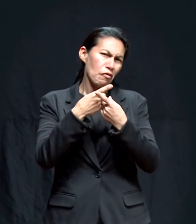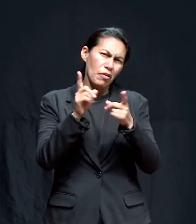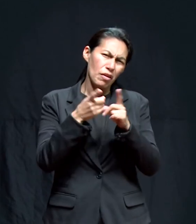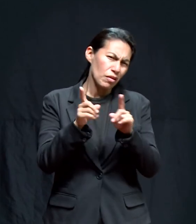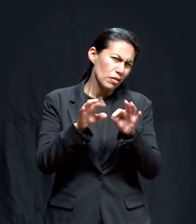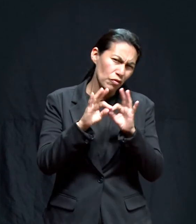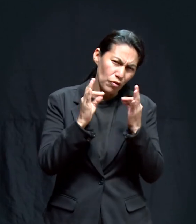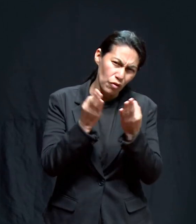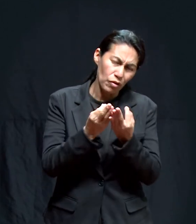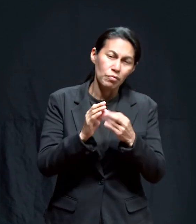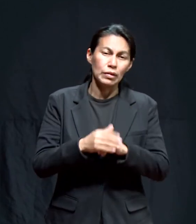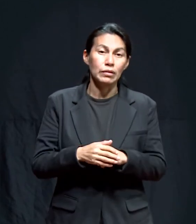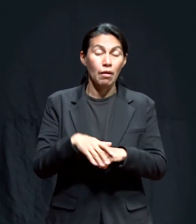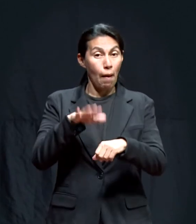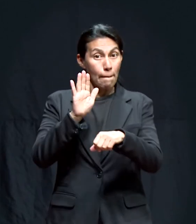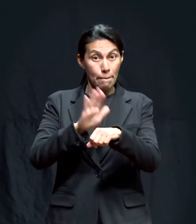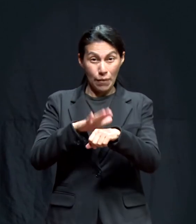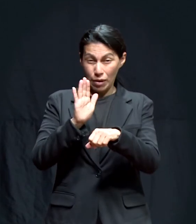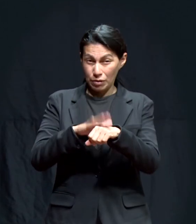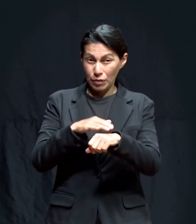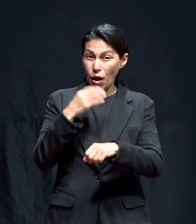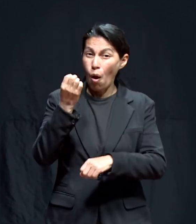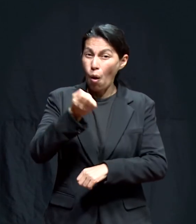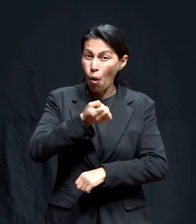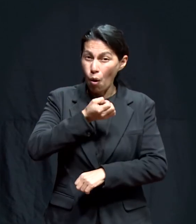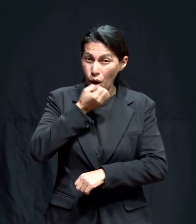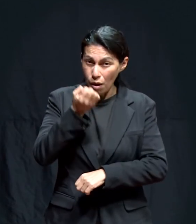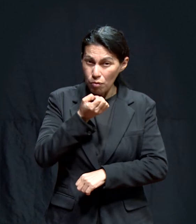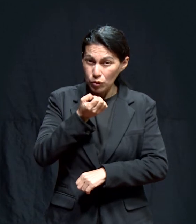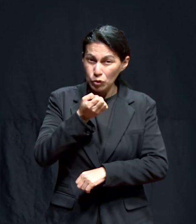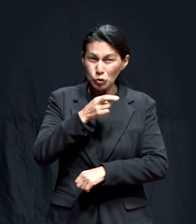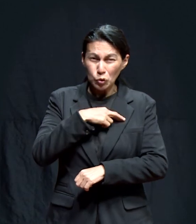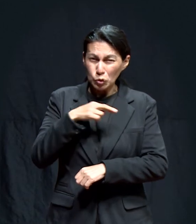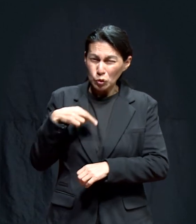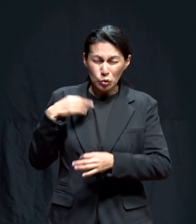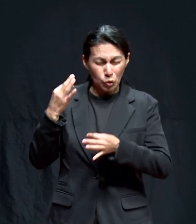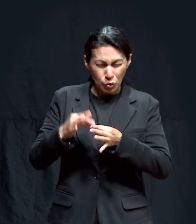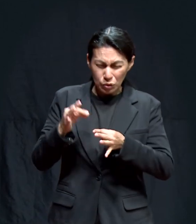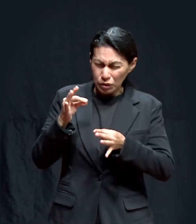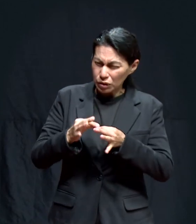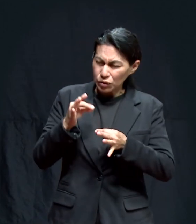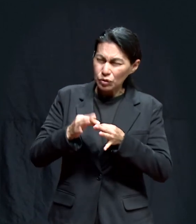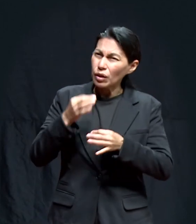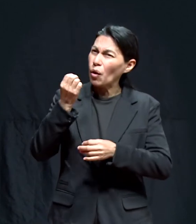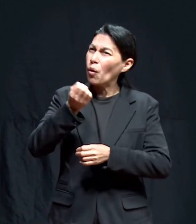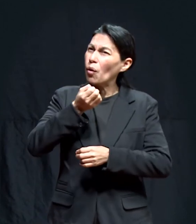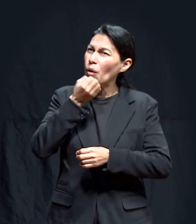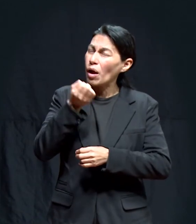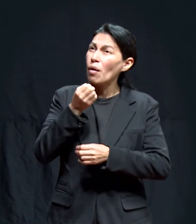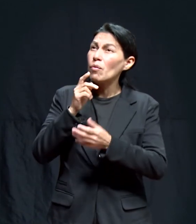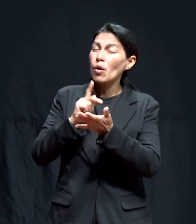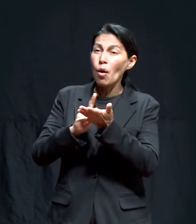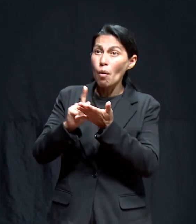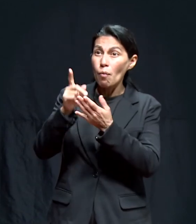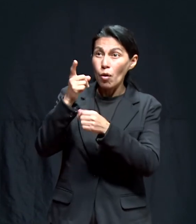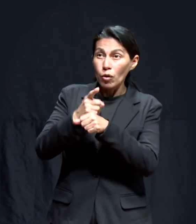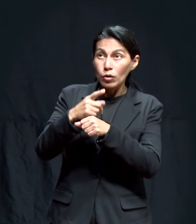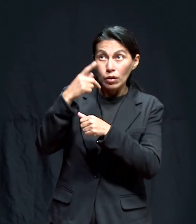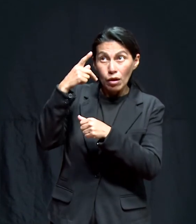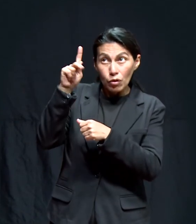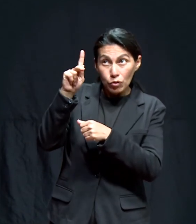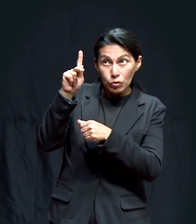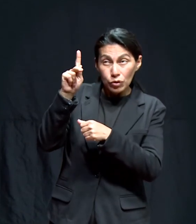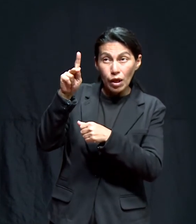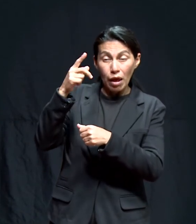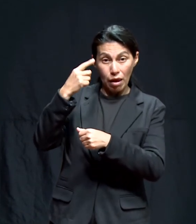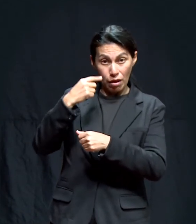principalmente cuando oramos y estamos dispuestos, perseverantes a descubrir la voluntad